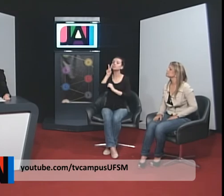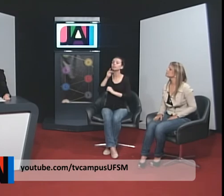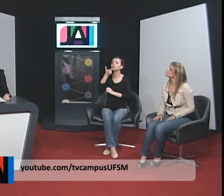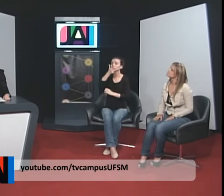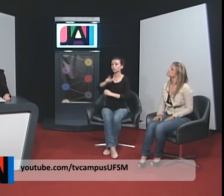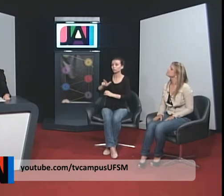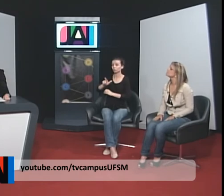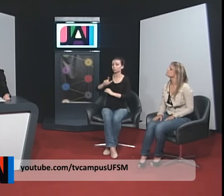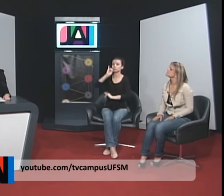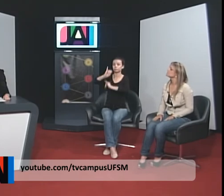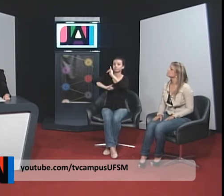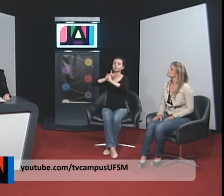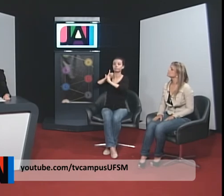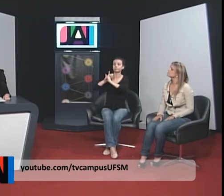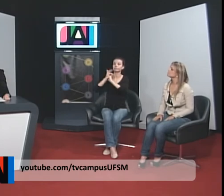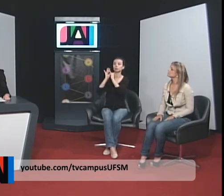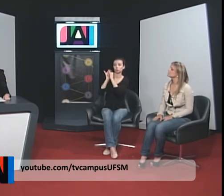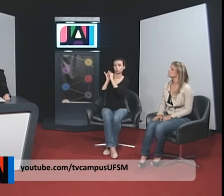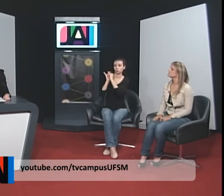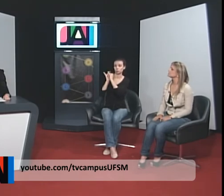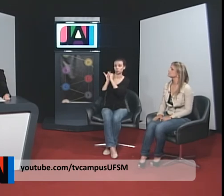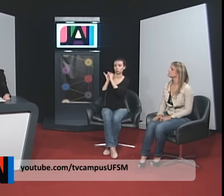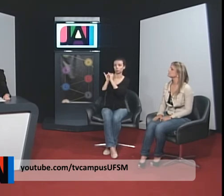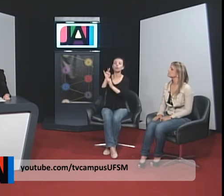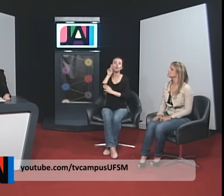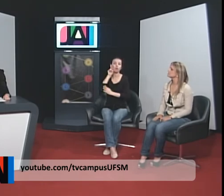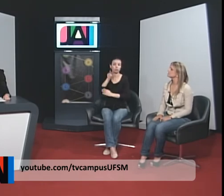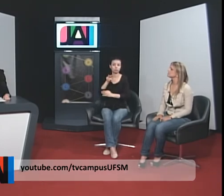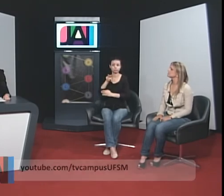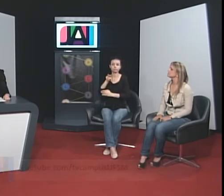Campus no YouTube. O endereço aparece na tela. Até mais!